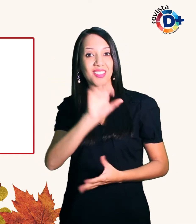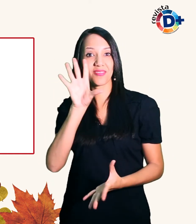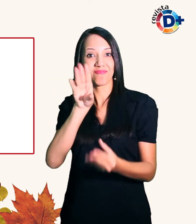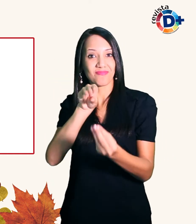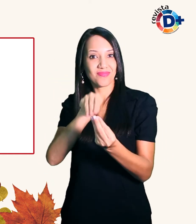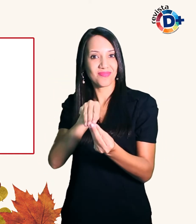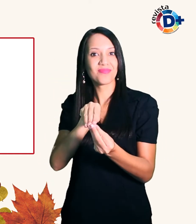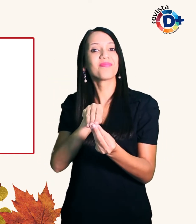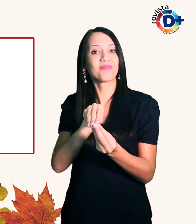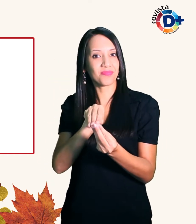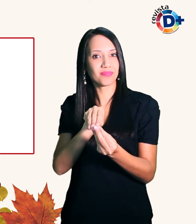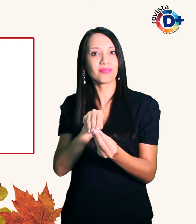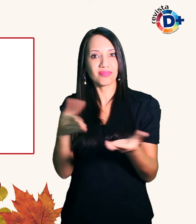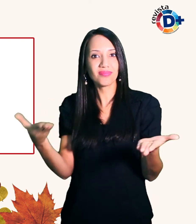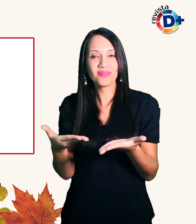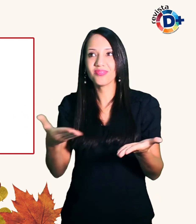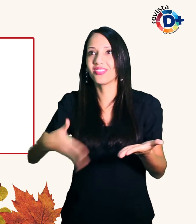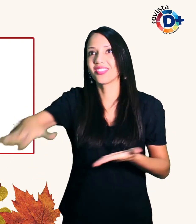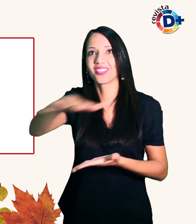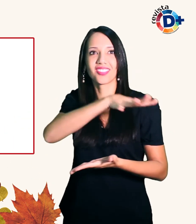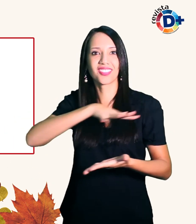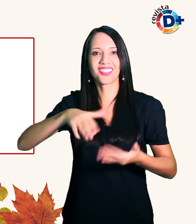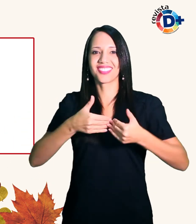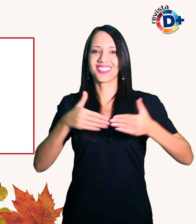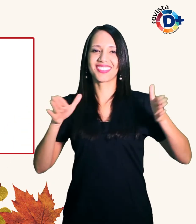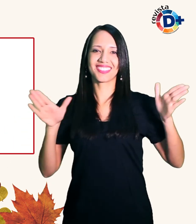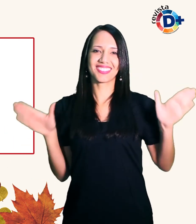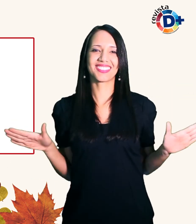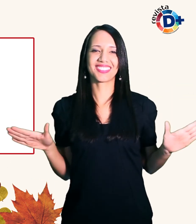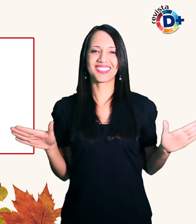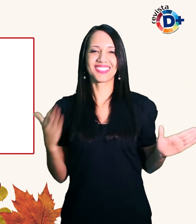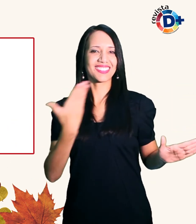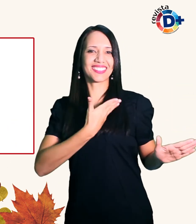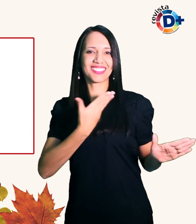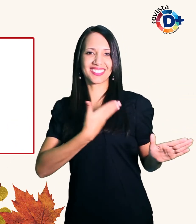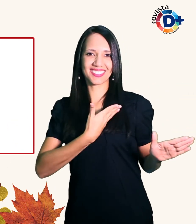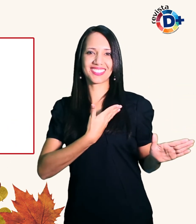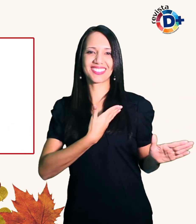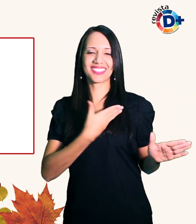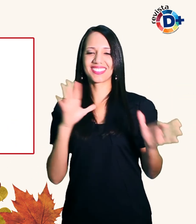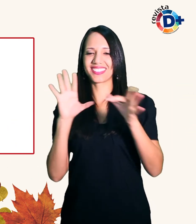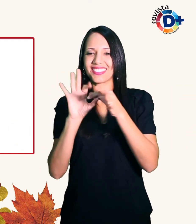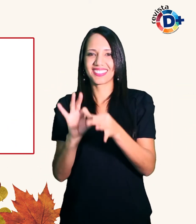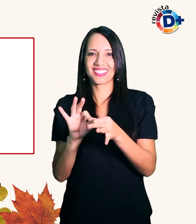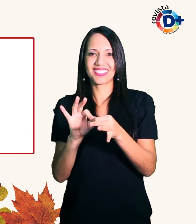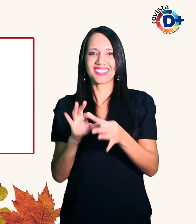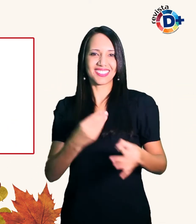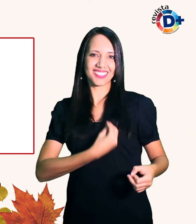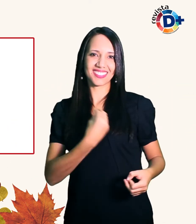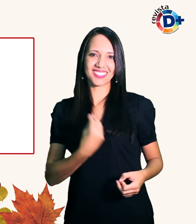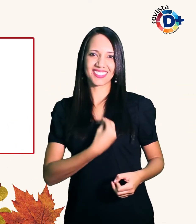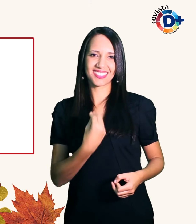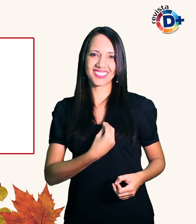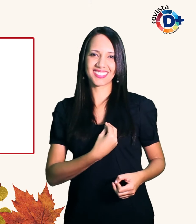seus contemporâneos estão totalmente abertos a amizades laços convívio comunidade